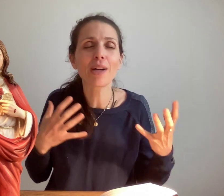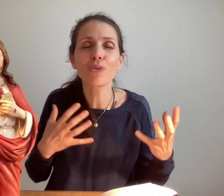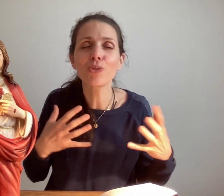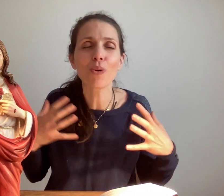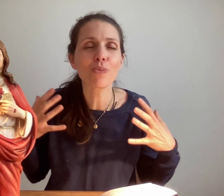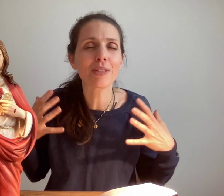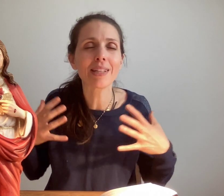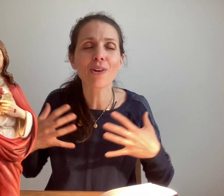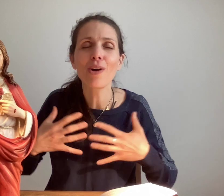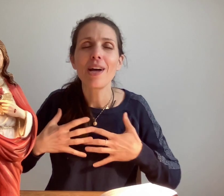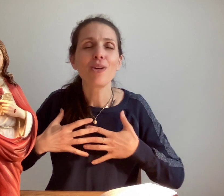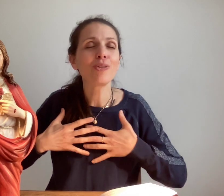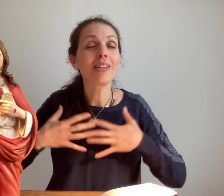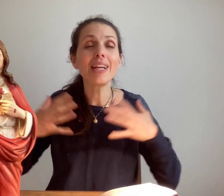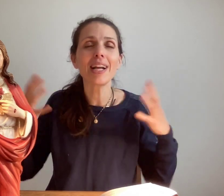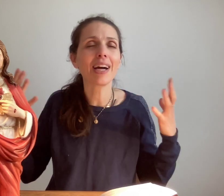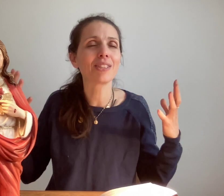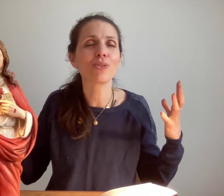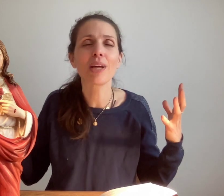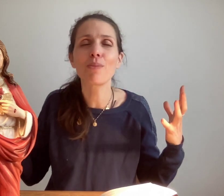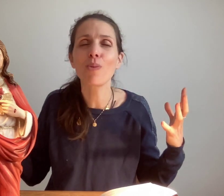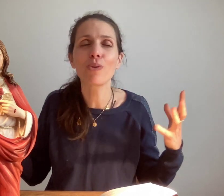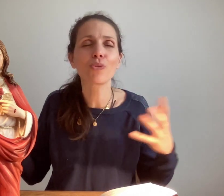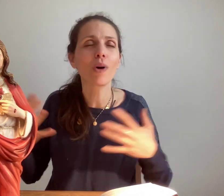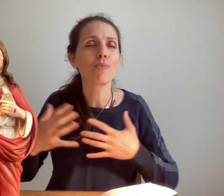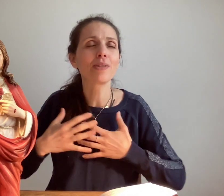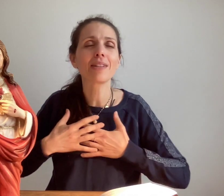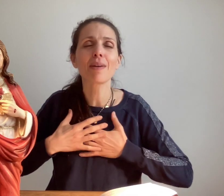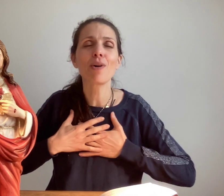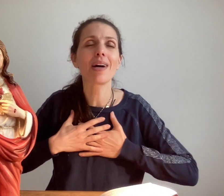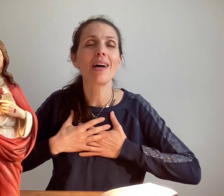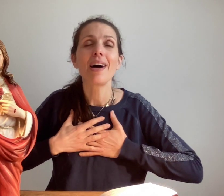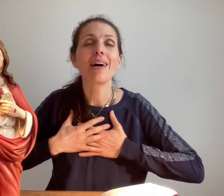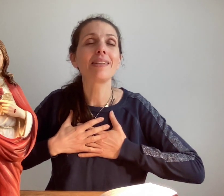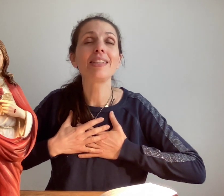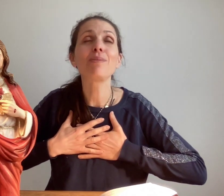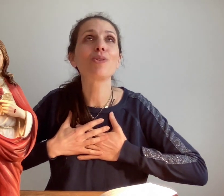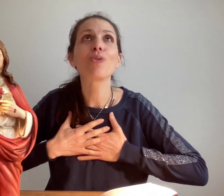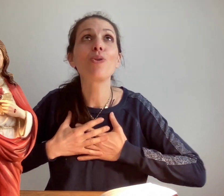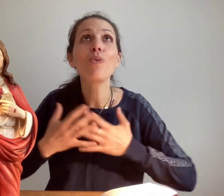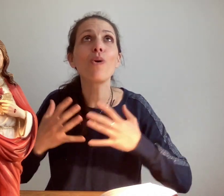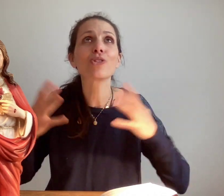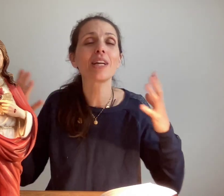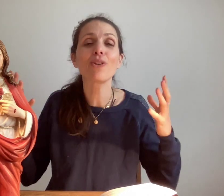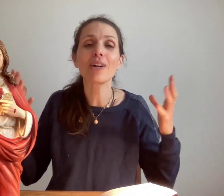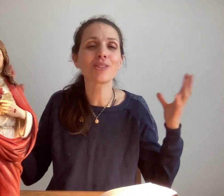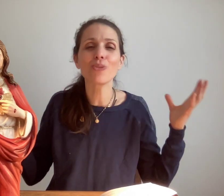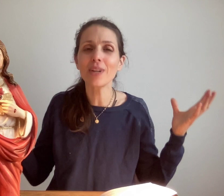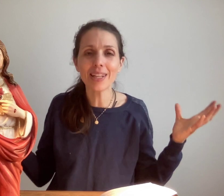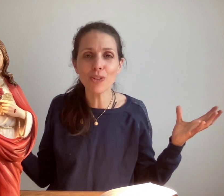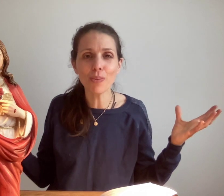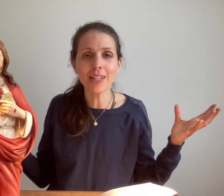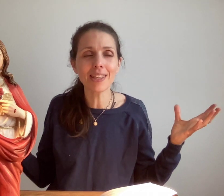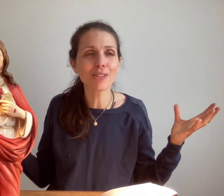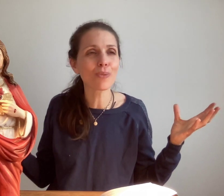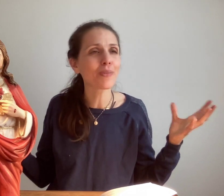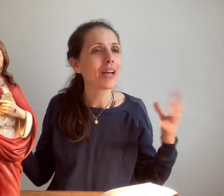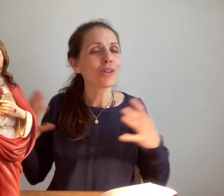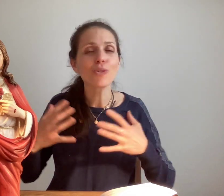inconscient puisse être une déclaration d'amour pour toi, puisse être vraiment un hymne de louange, d'adoration et de bénédiction, que